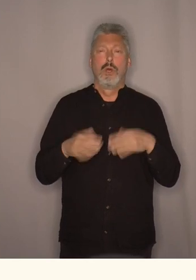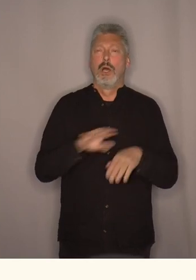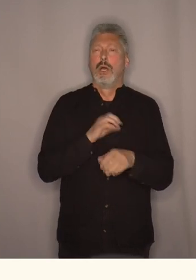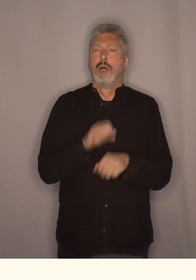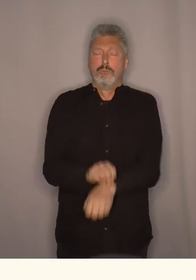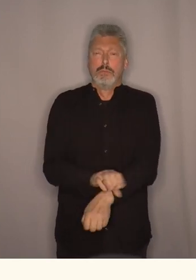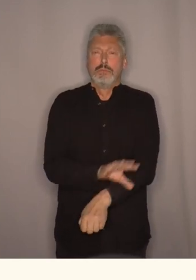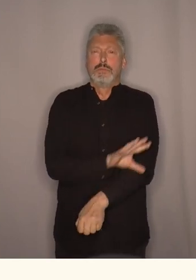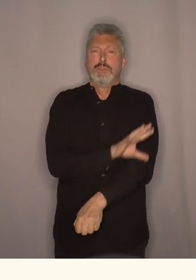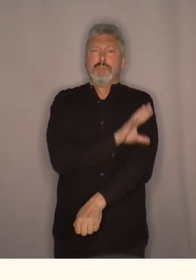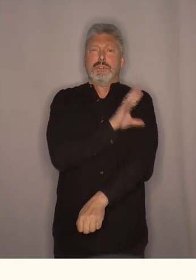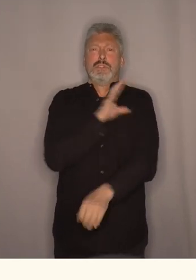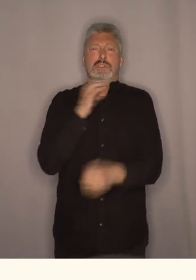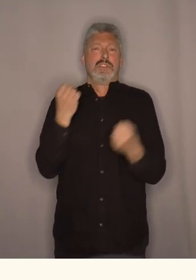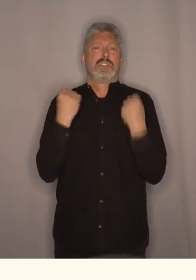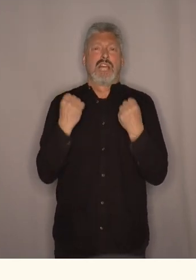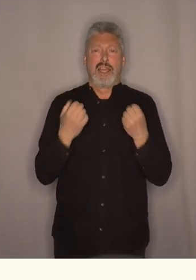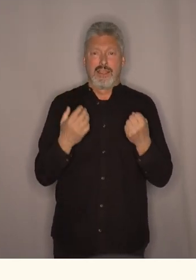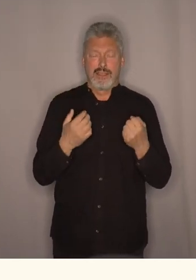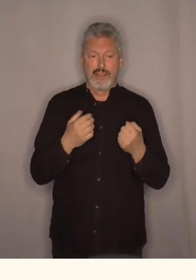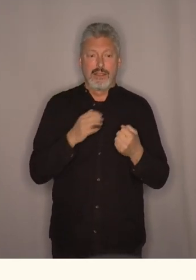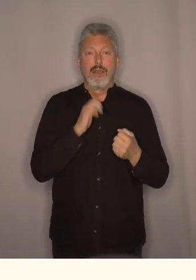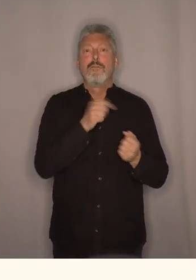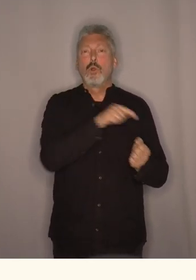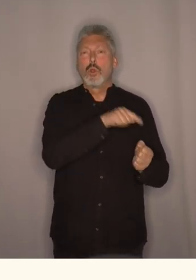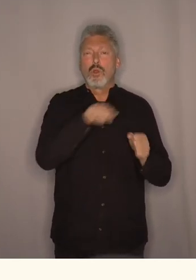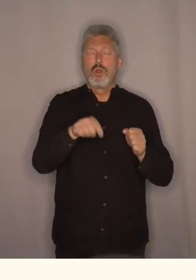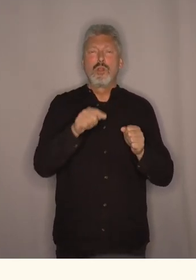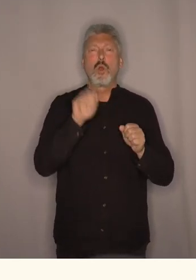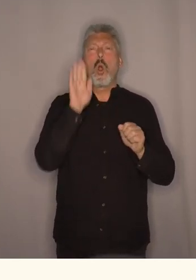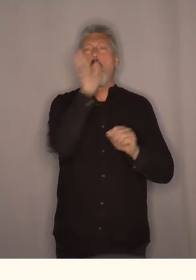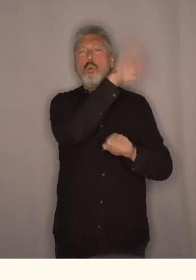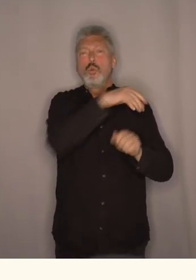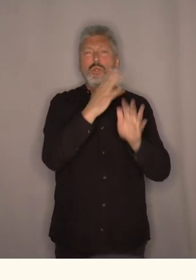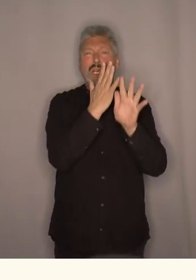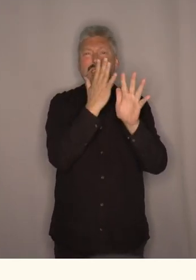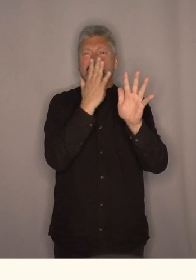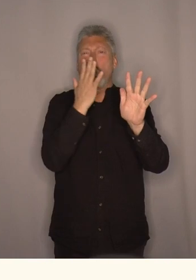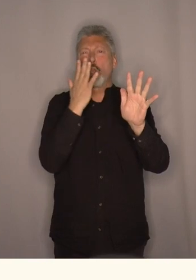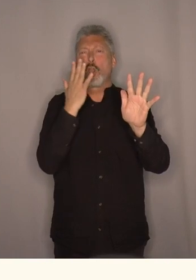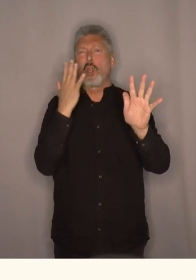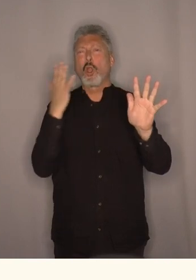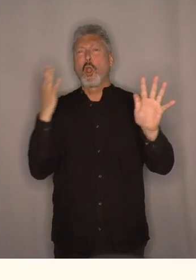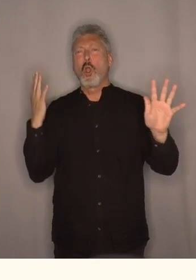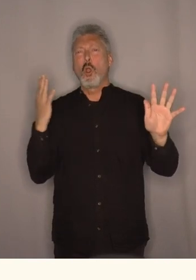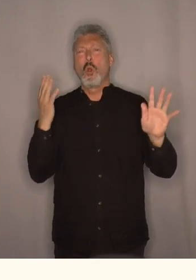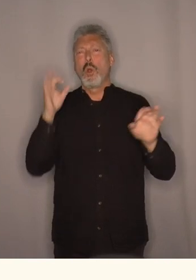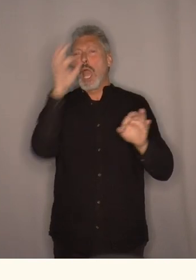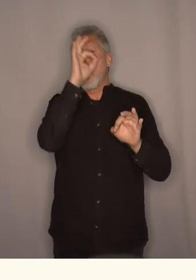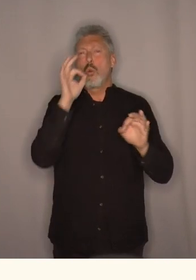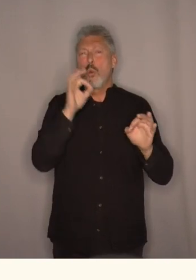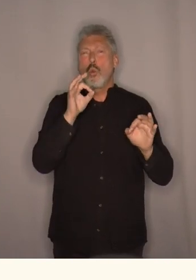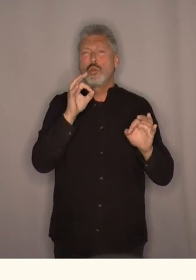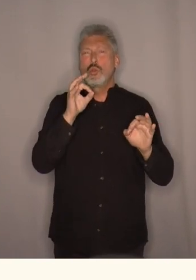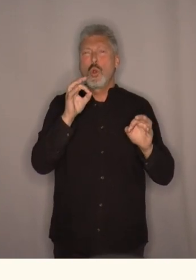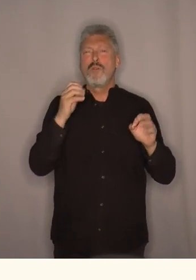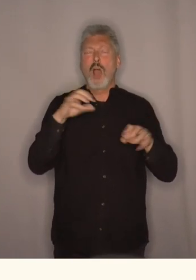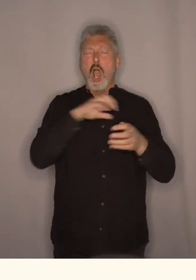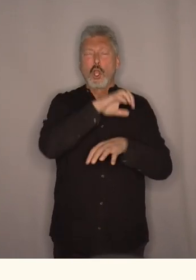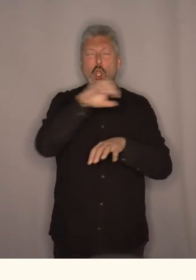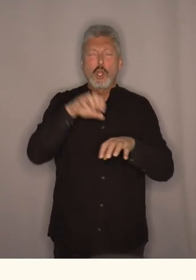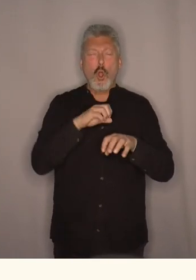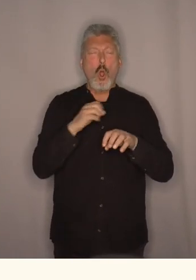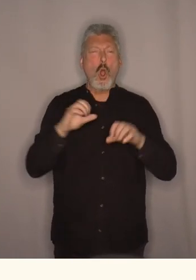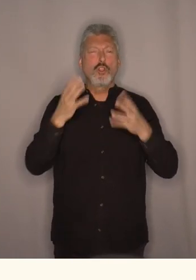veldig sterkt fordi at når hun kom inn det var lang kø utenfor det var grått i Oslo det var vått og det var kaldt.